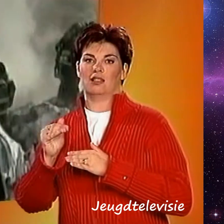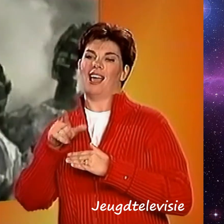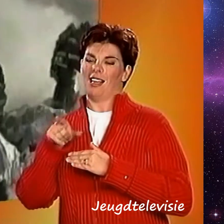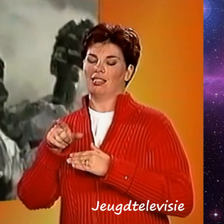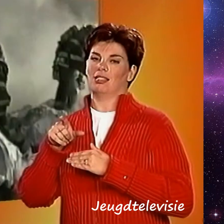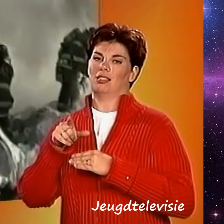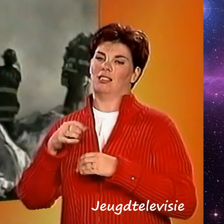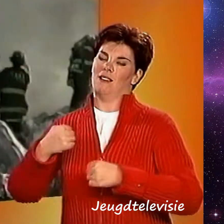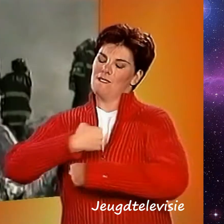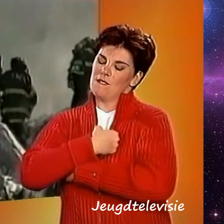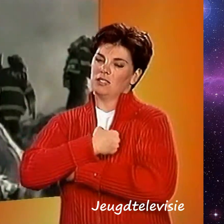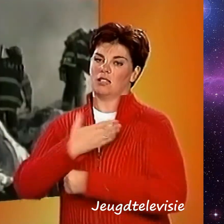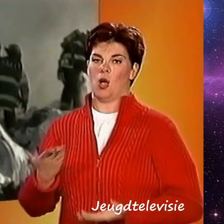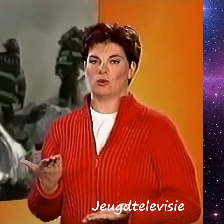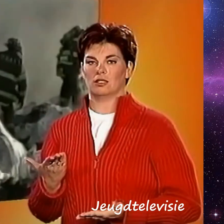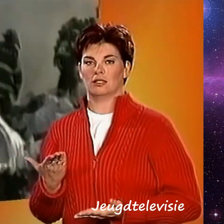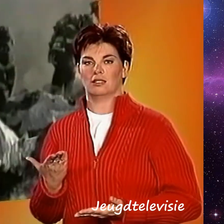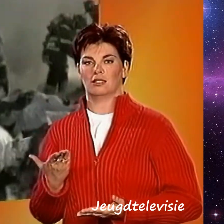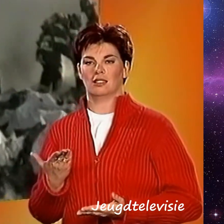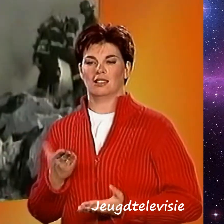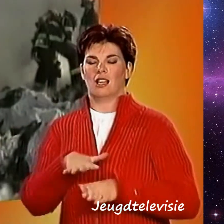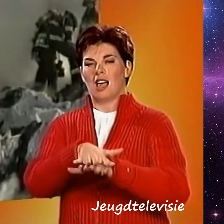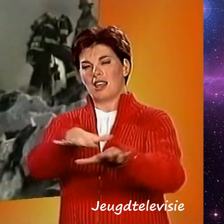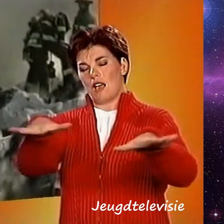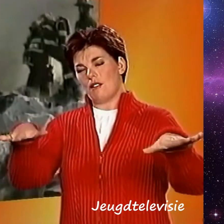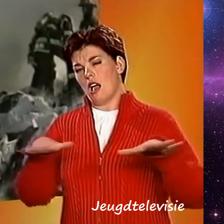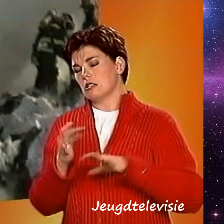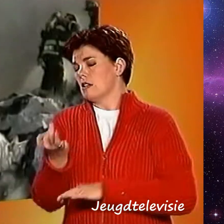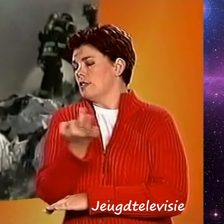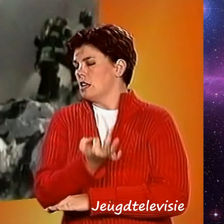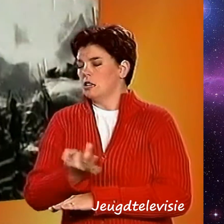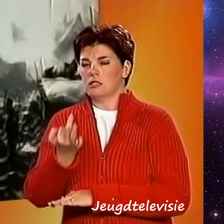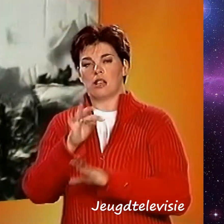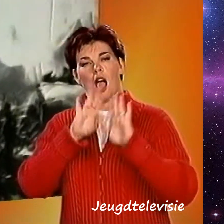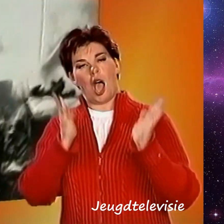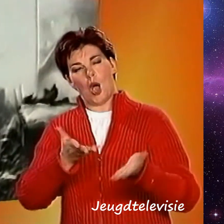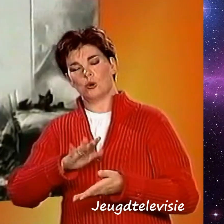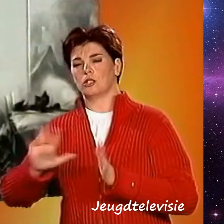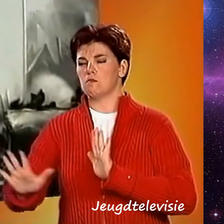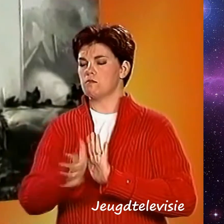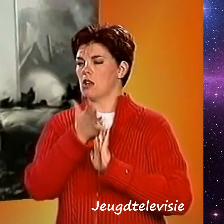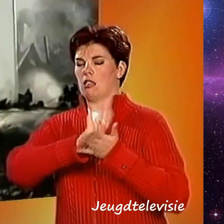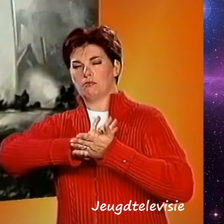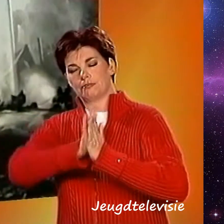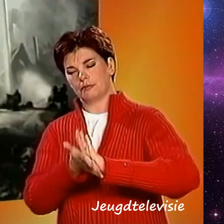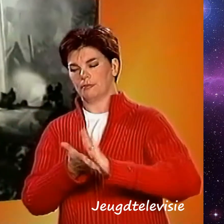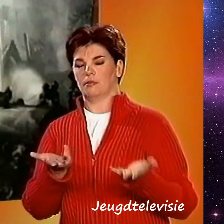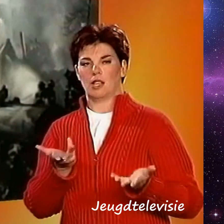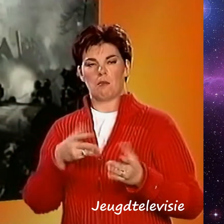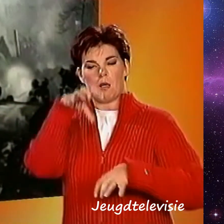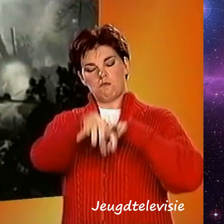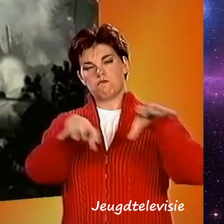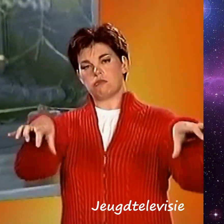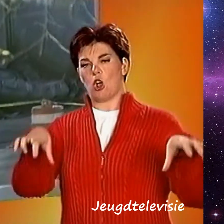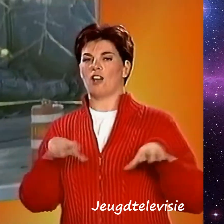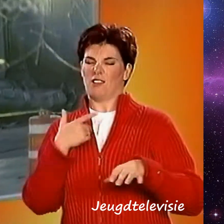De ravage op de rampplek is enorm. Huizen zijn vernield en afgebrand. Overal liggen brokstukken van het vliegtuig.